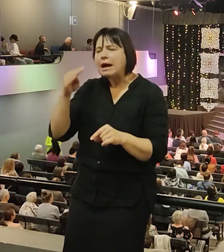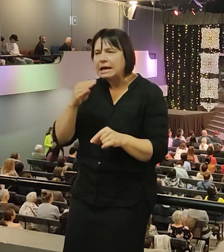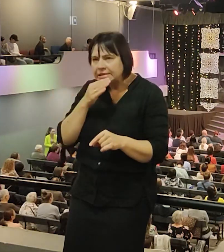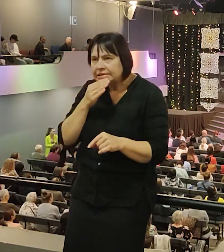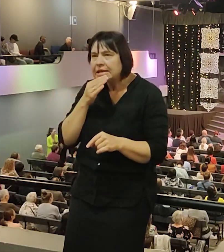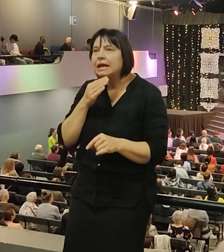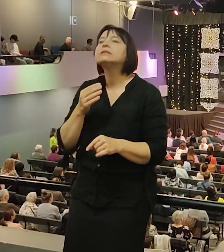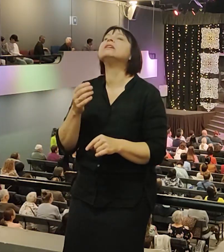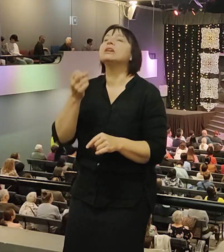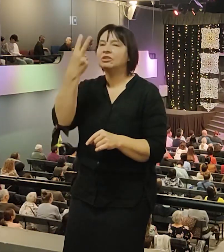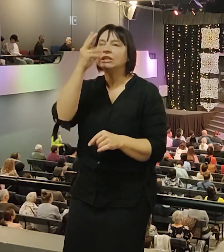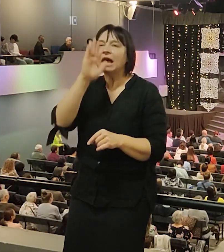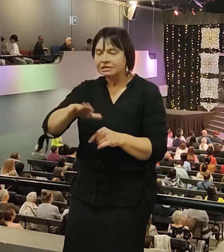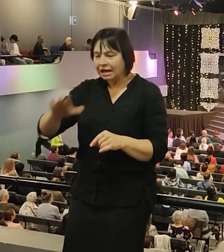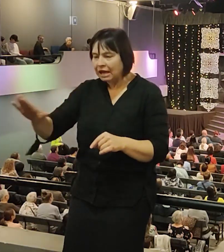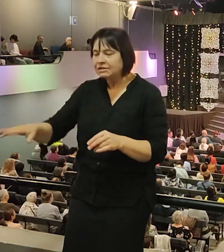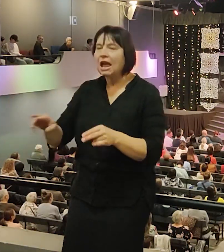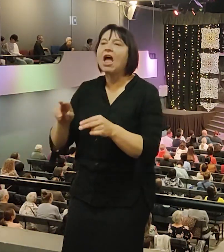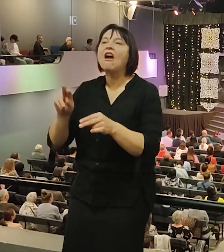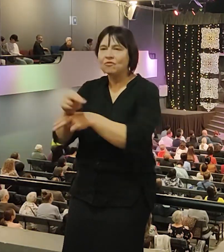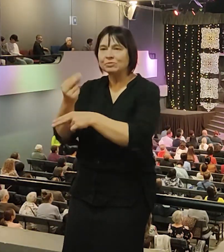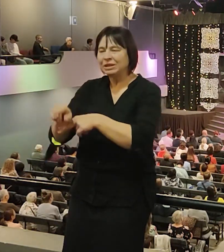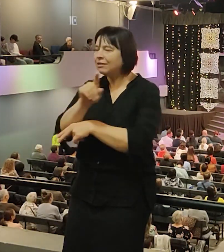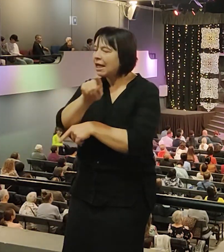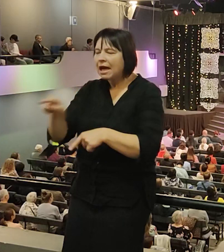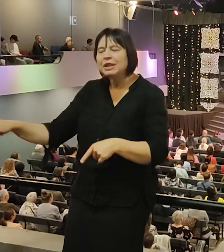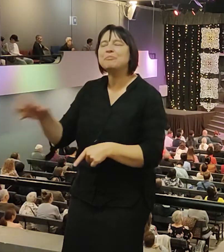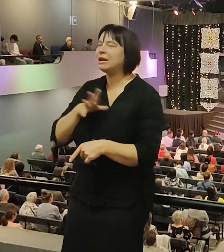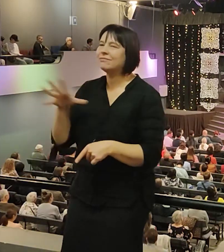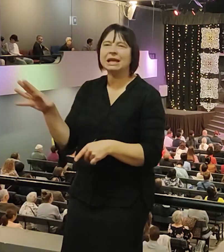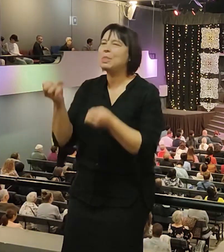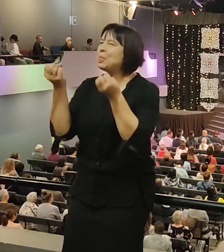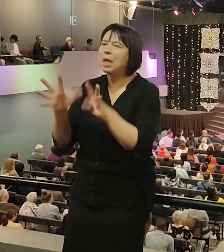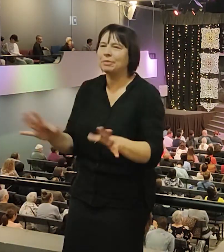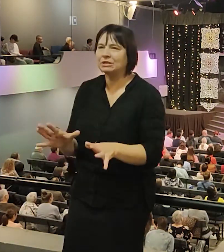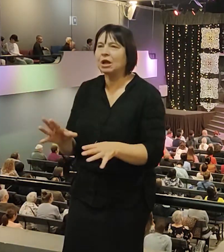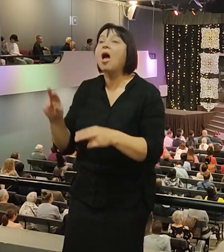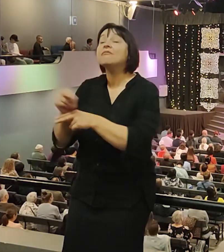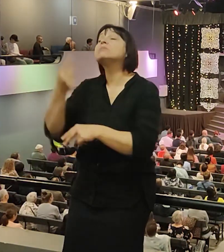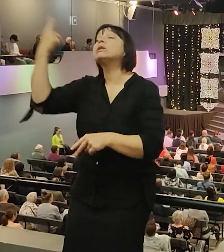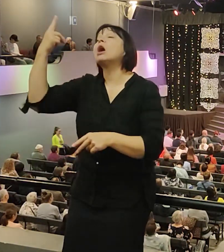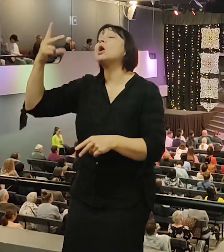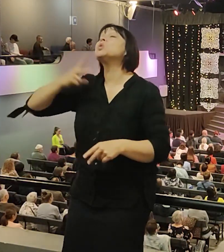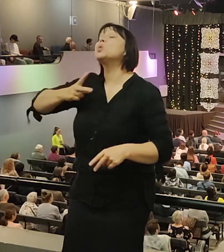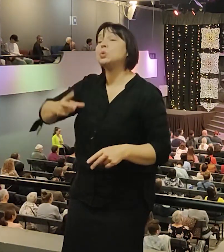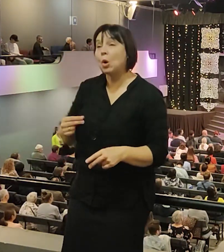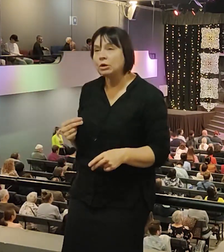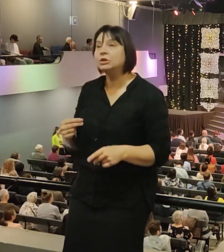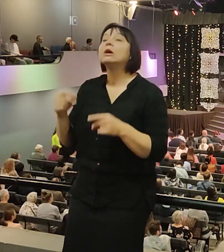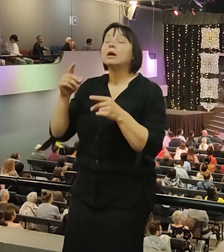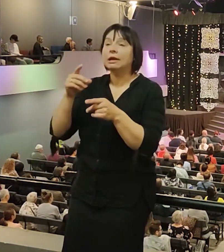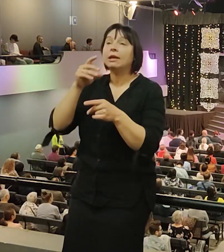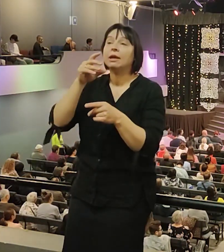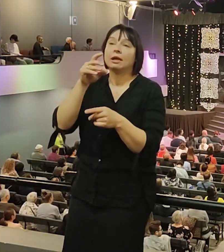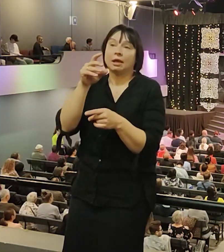воспитал 12 сыновей. Они были не очень простые. И одну дочь с двумя женами и с двумя